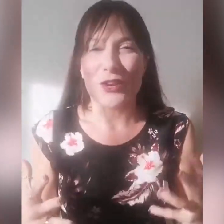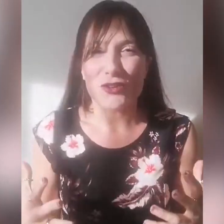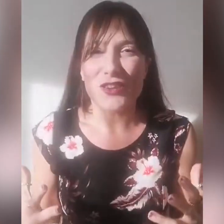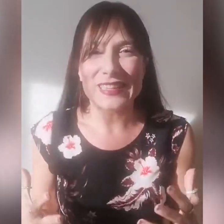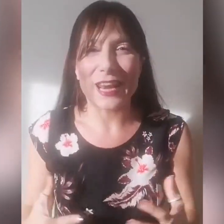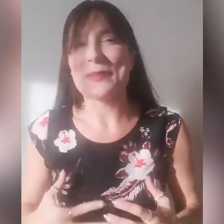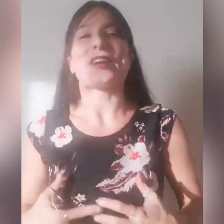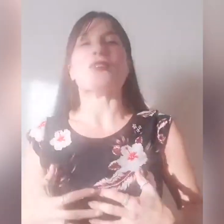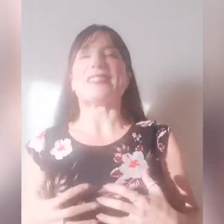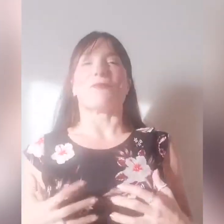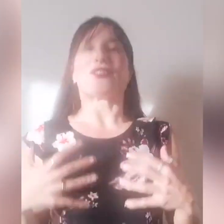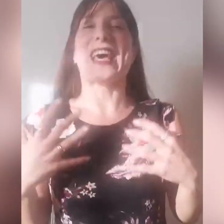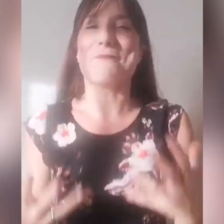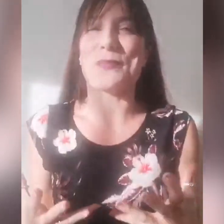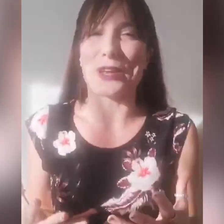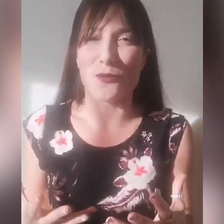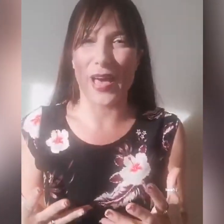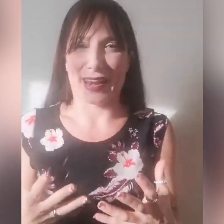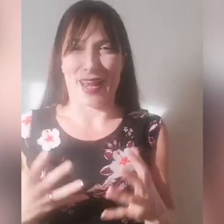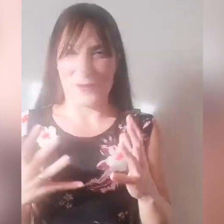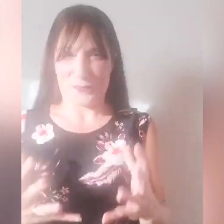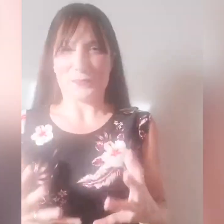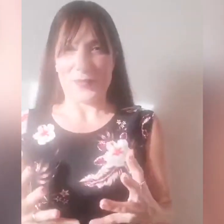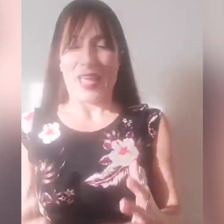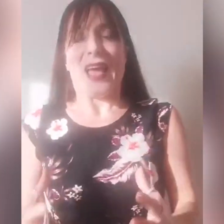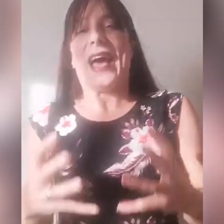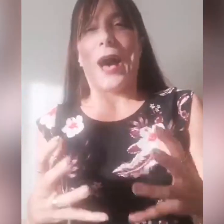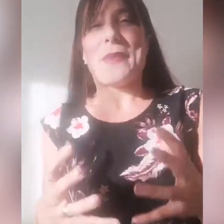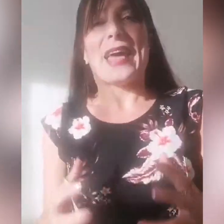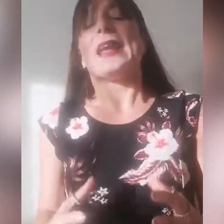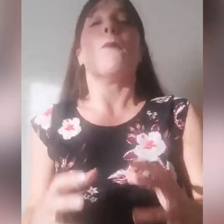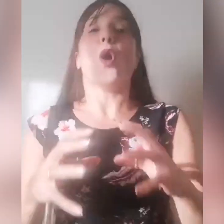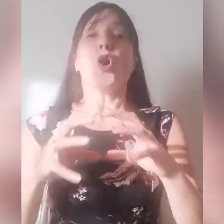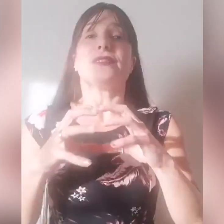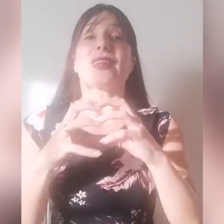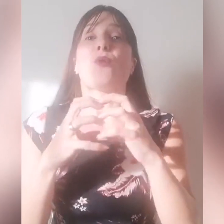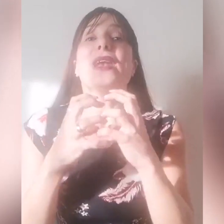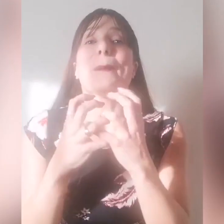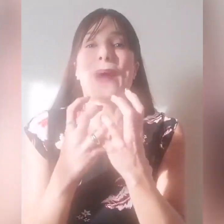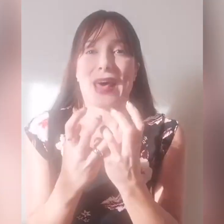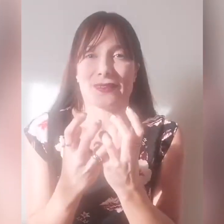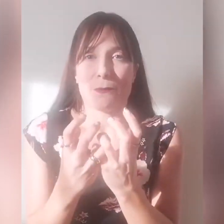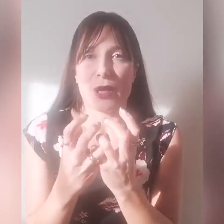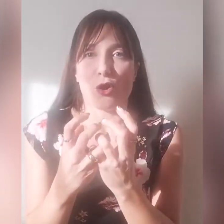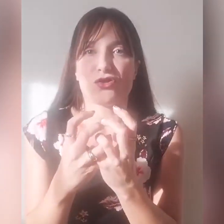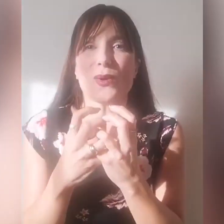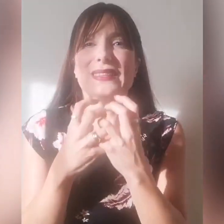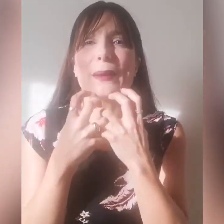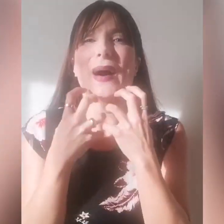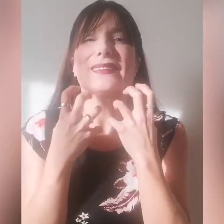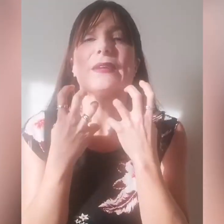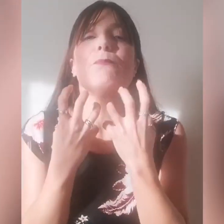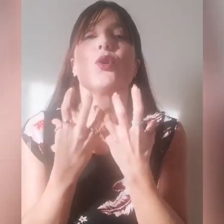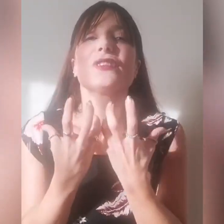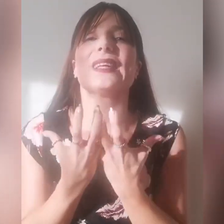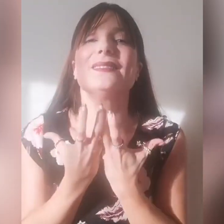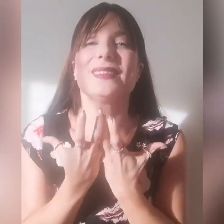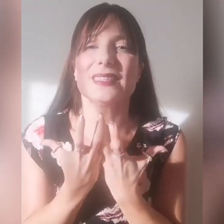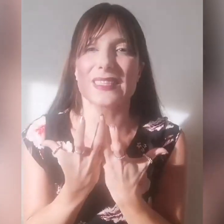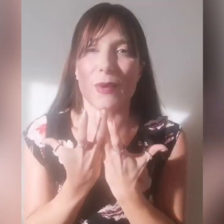prescindere perché noi siamo sempre in guerra, amen? Oltre a quella parte però c'è un'altra parte importantissima,